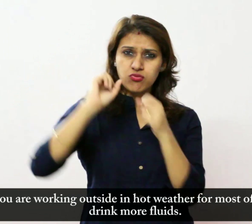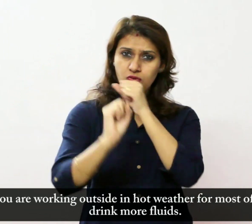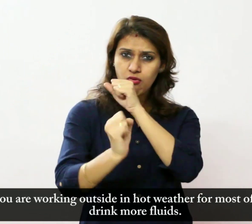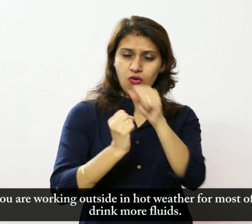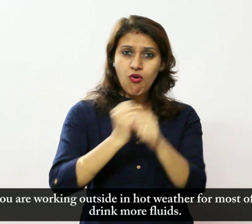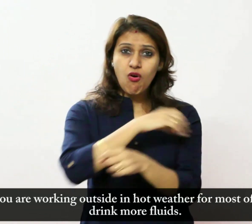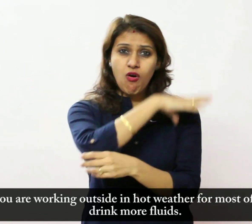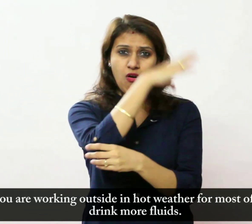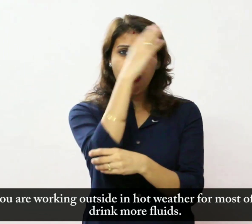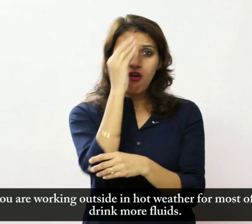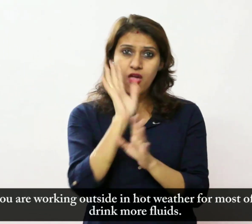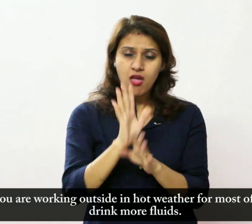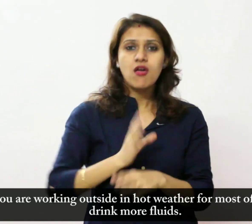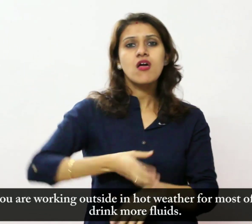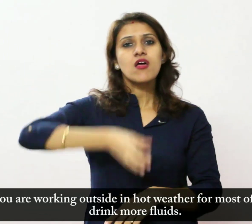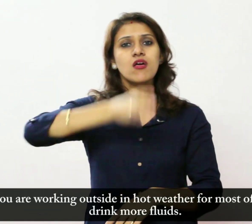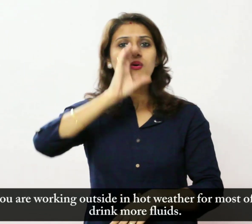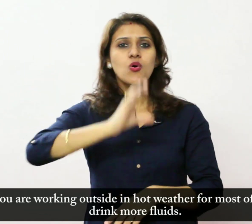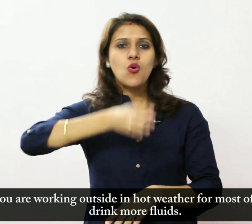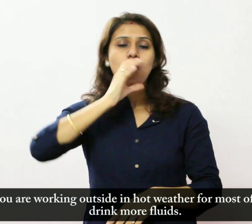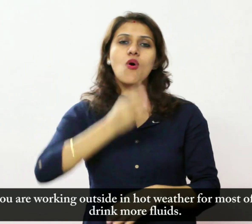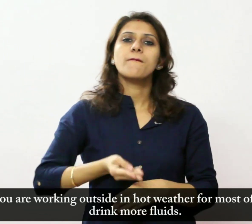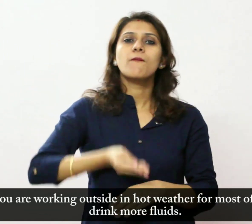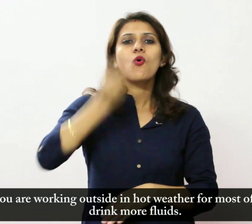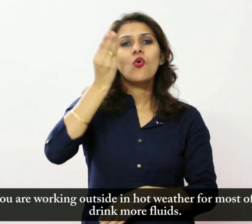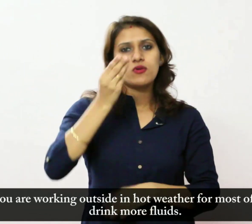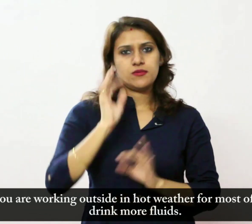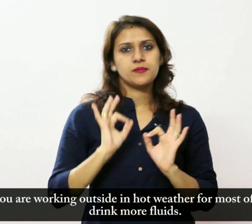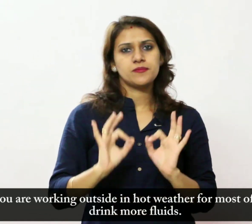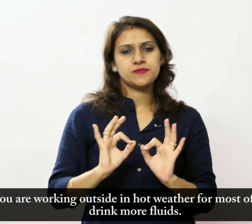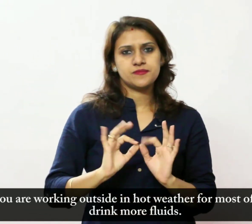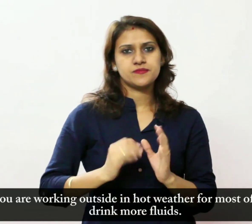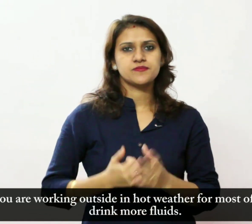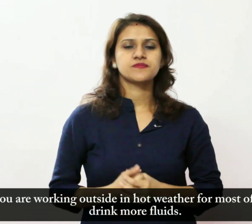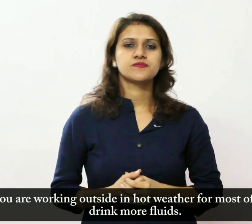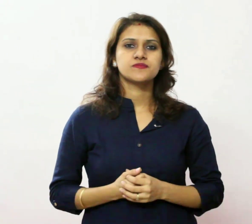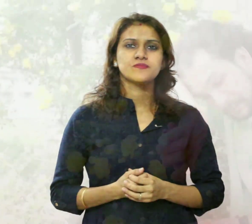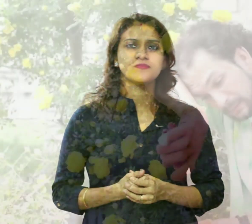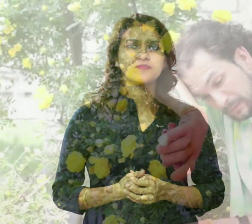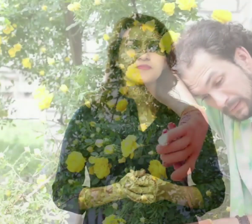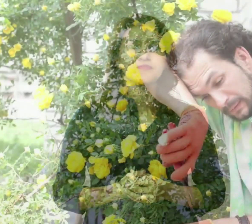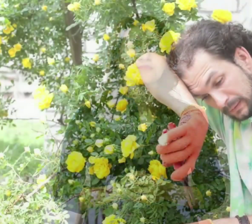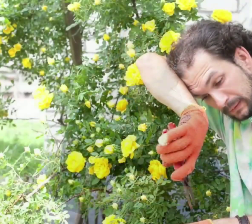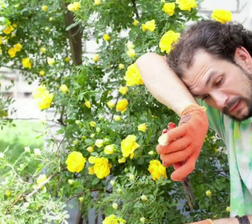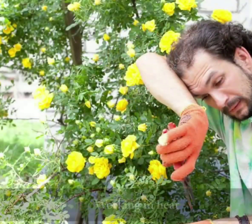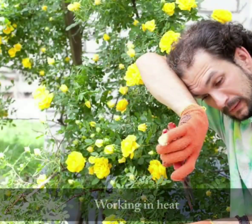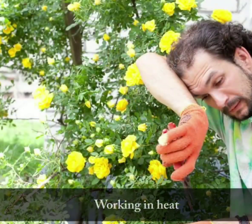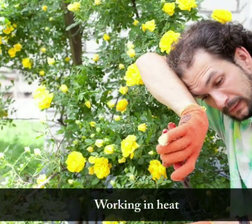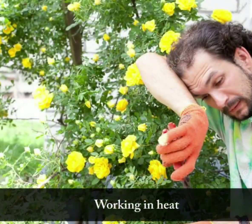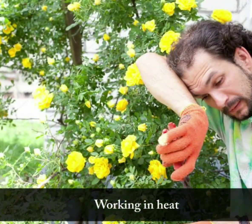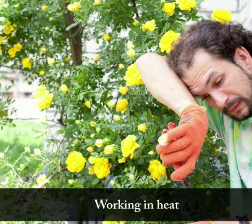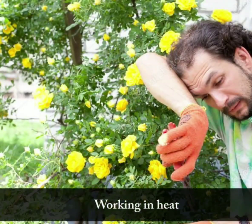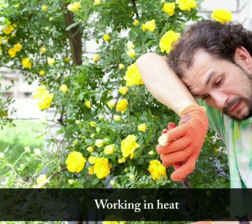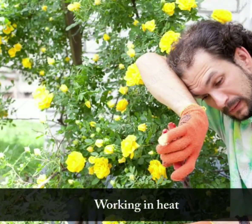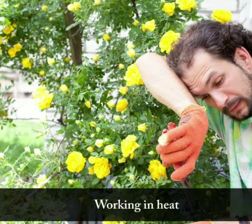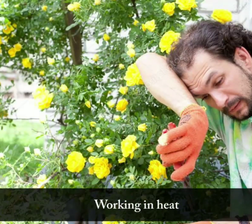यदि आप ज्यादा तर गर्म मौसंब में बाहर काम कर रहे हैं तो अधिक तरल पदार्थ पिए